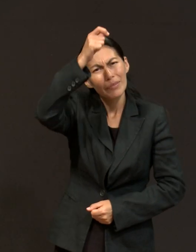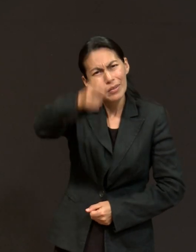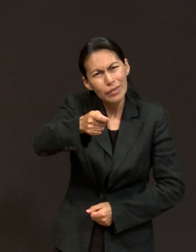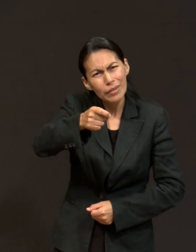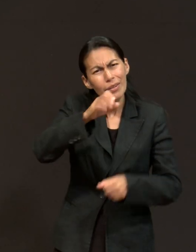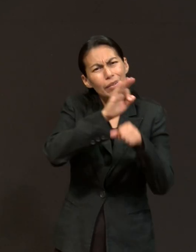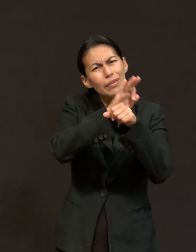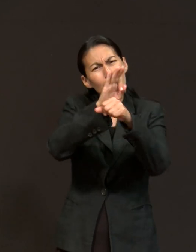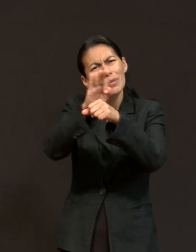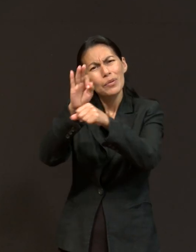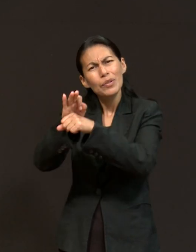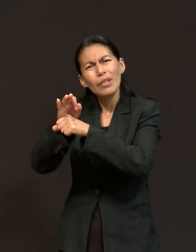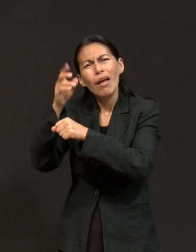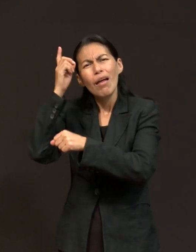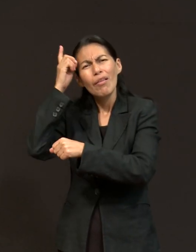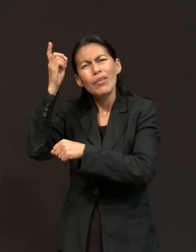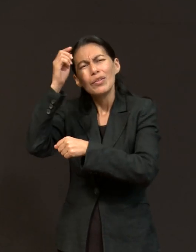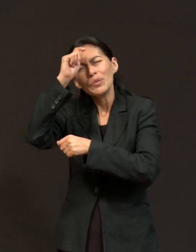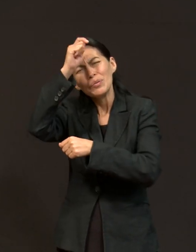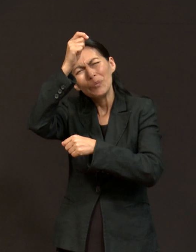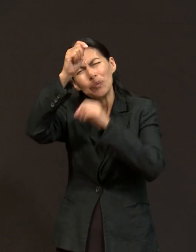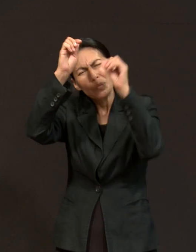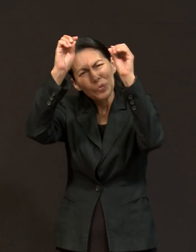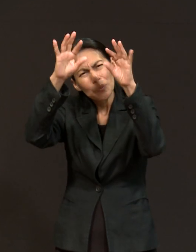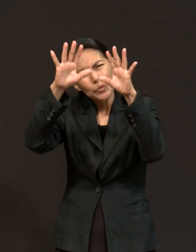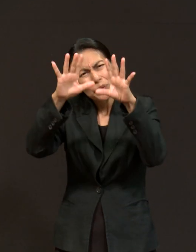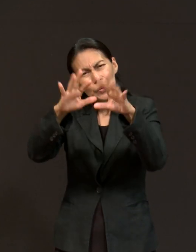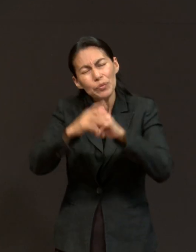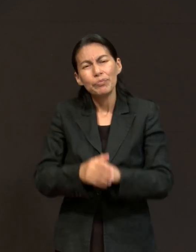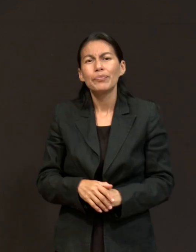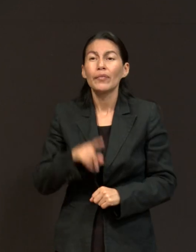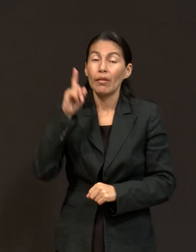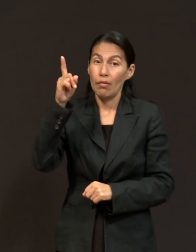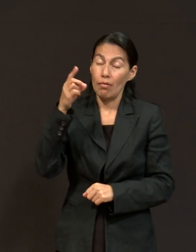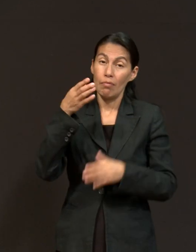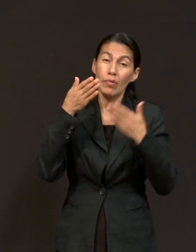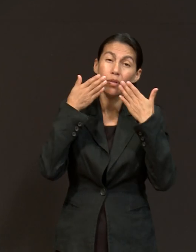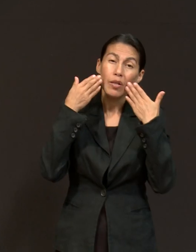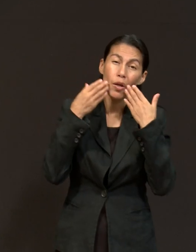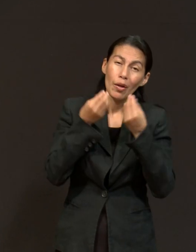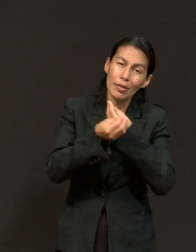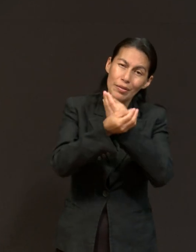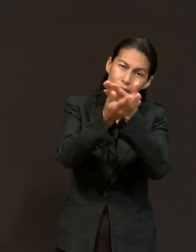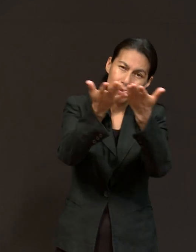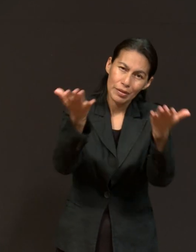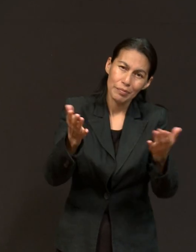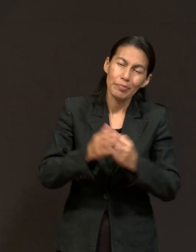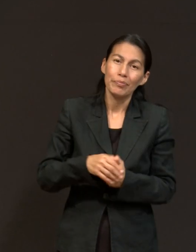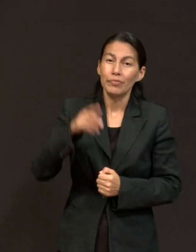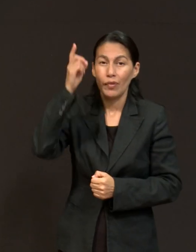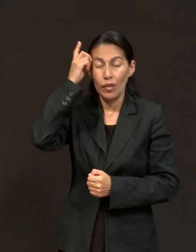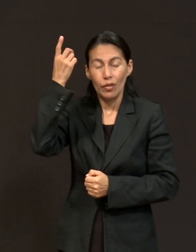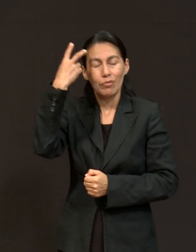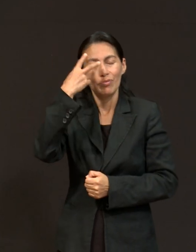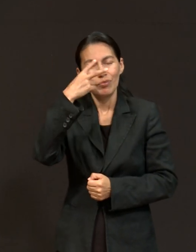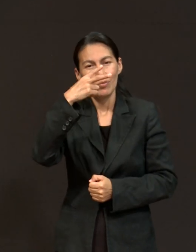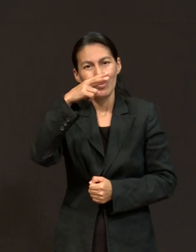haga resplandecer su rostro sobre ti y tenga de ti misericordia. Dios alce a ti su